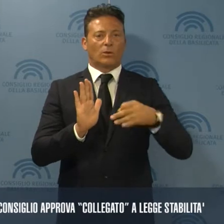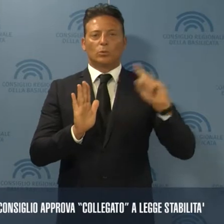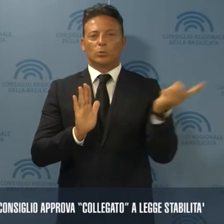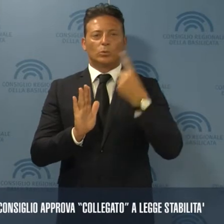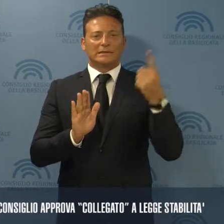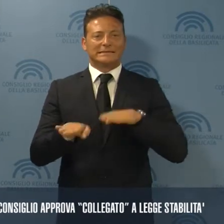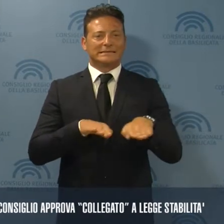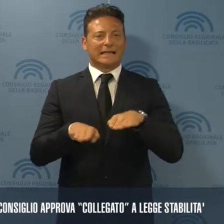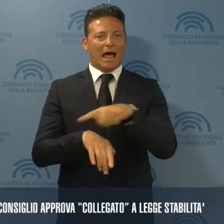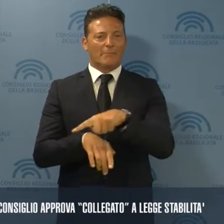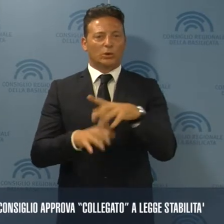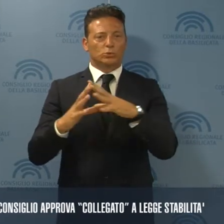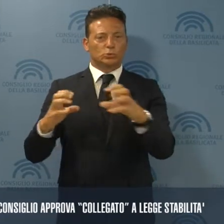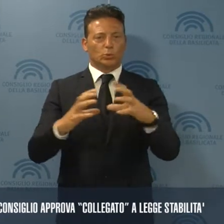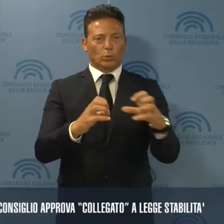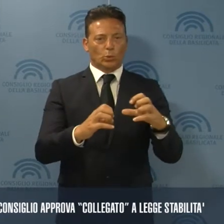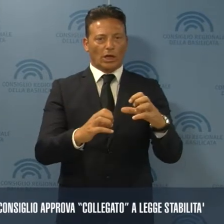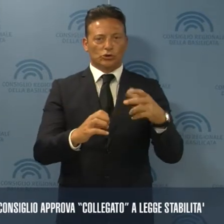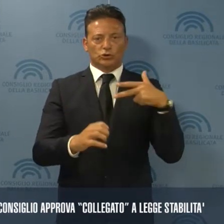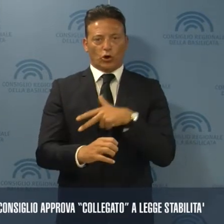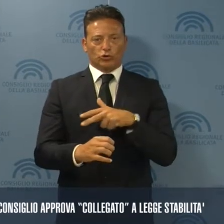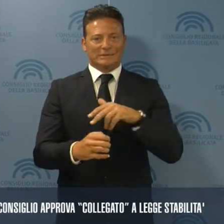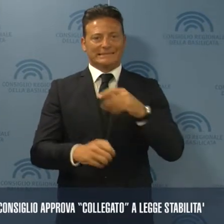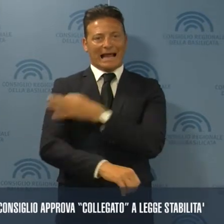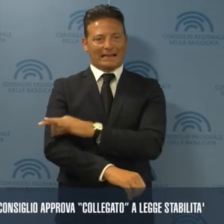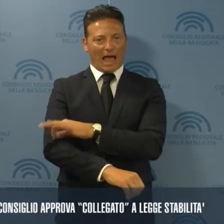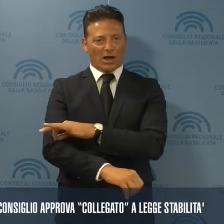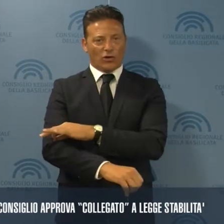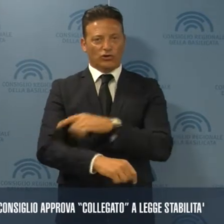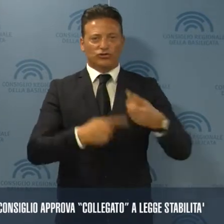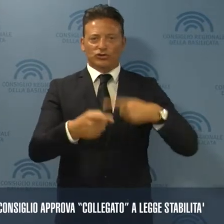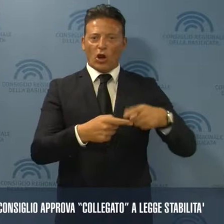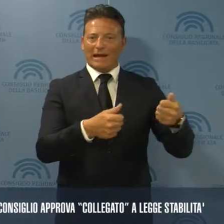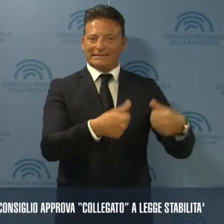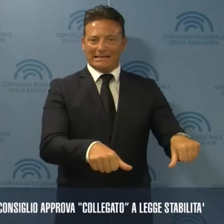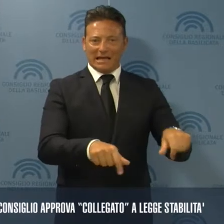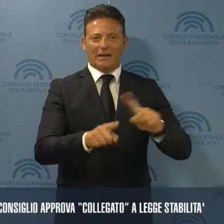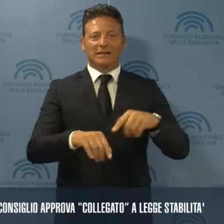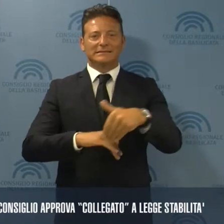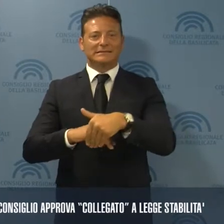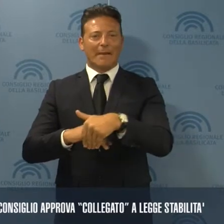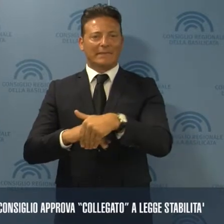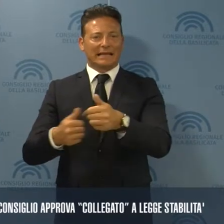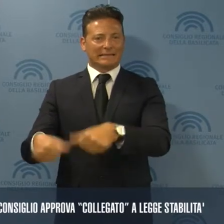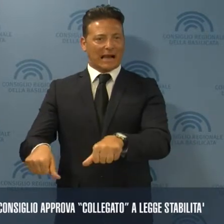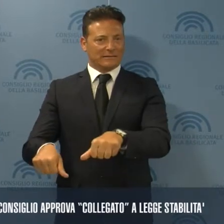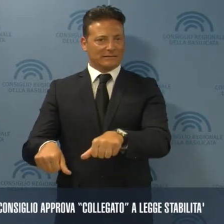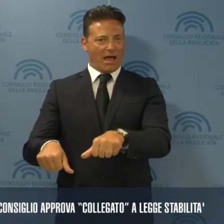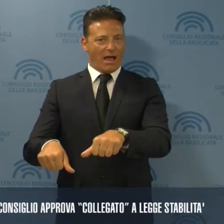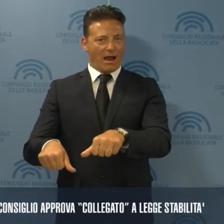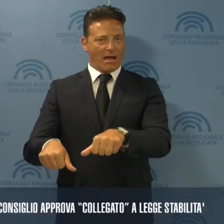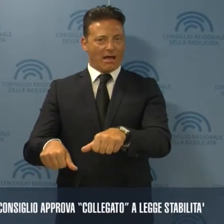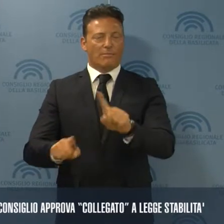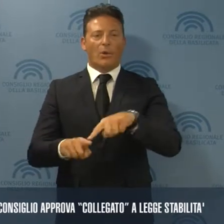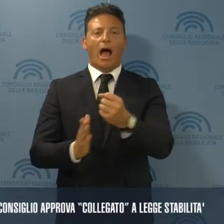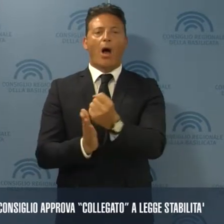tutto il sistema delle strutture socio-sanitarie a ciclo residenziale e semi-residenziale, l